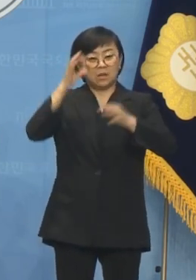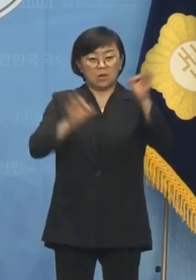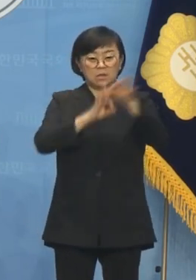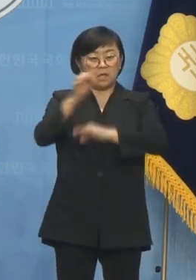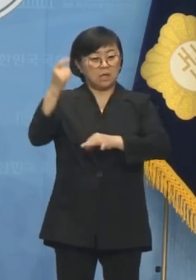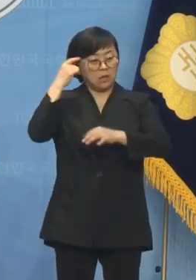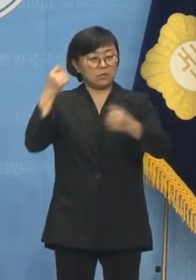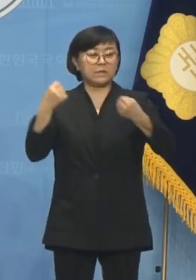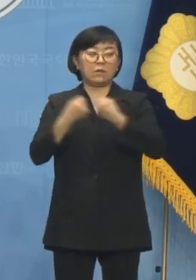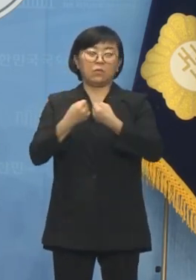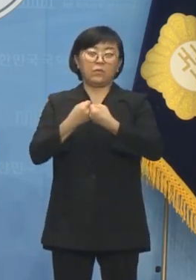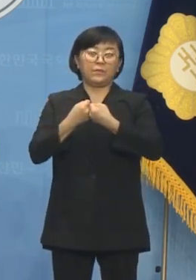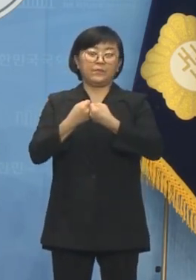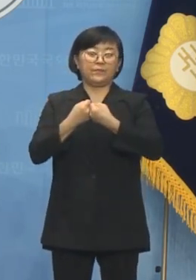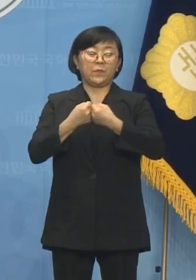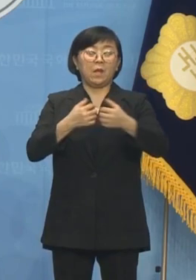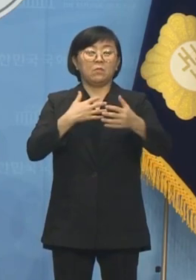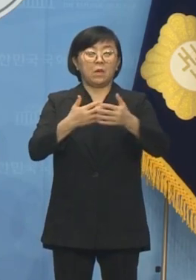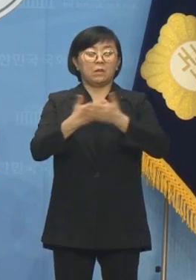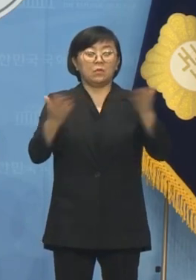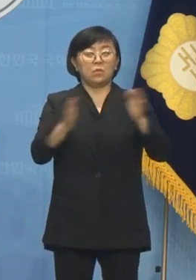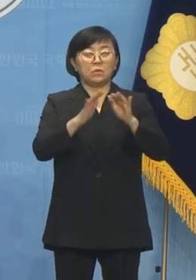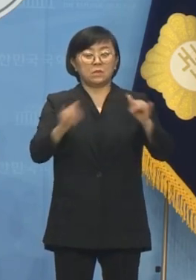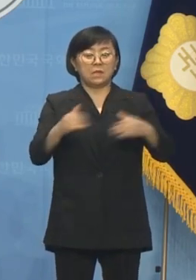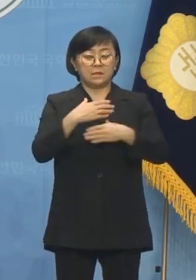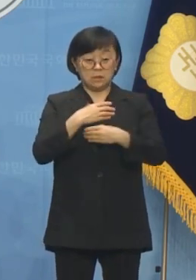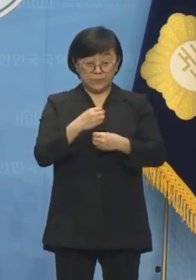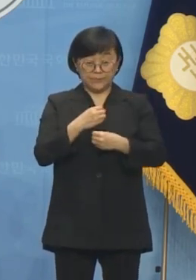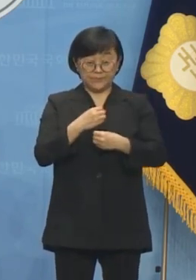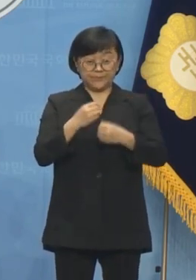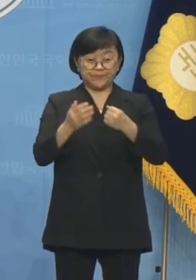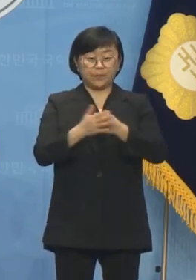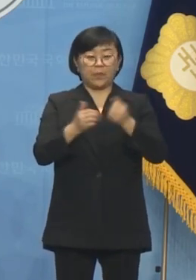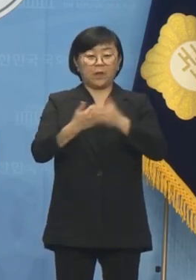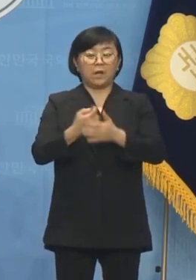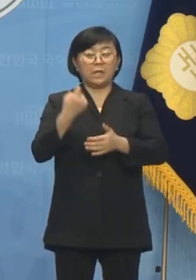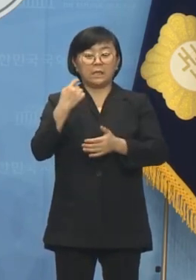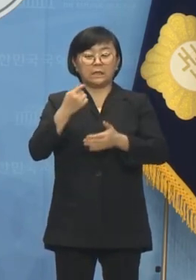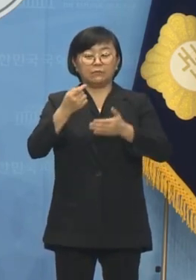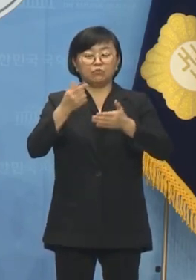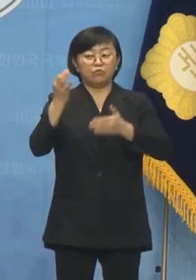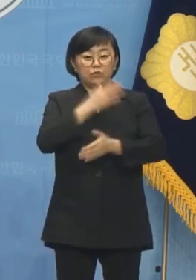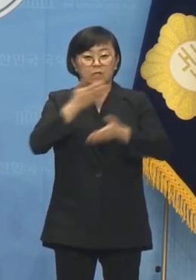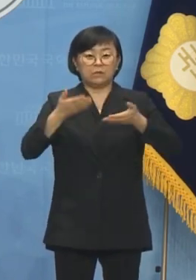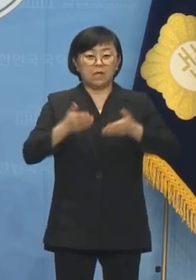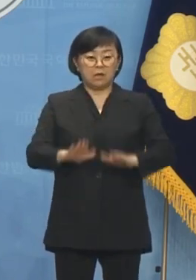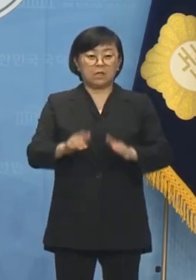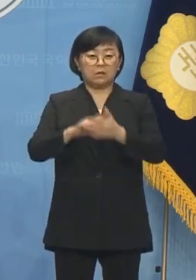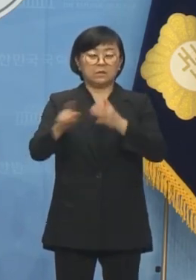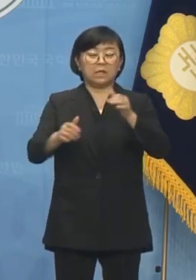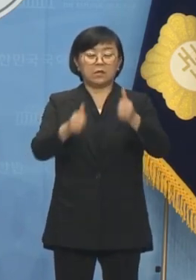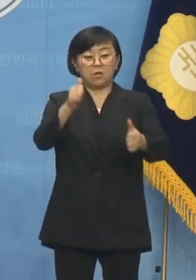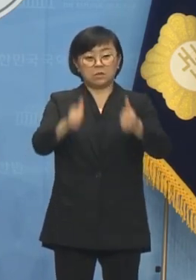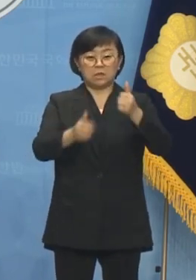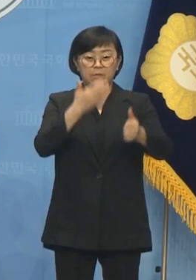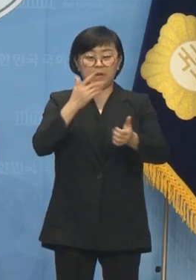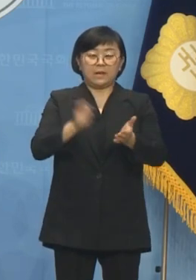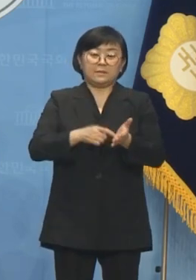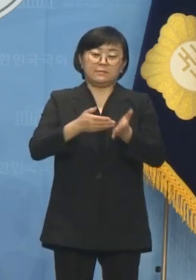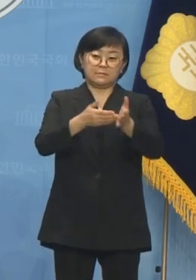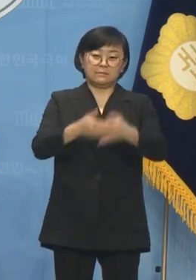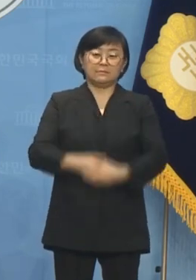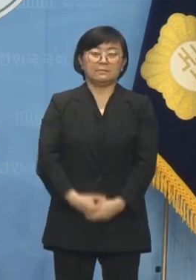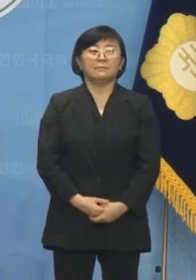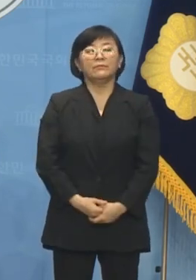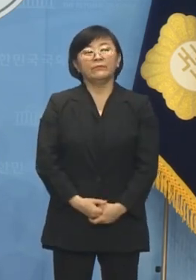싸울 것입니다. 불안한 노동자들에게는 안정을, 금수저물고 난 기업가 이세들에게는 경쟁을 재촉하겠습니다.